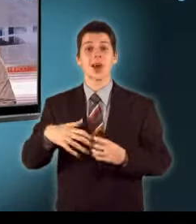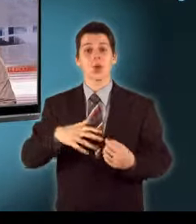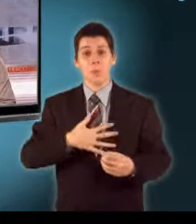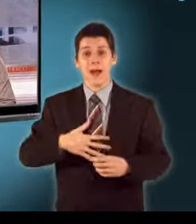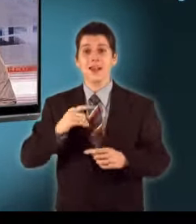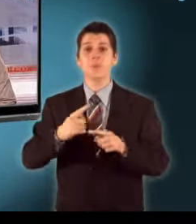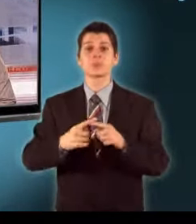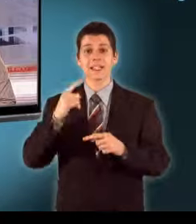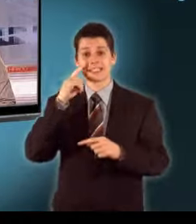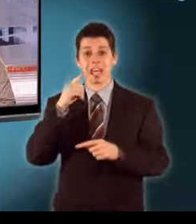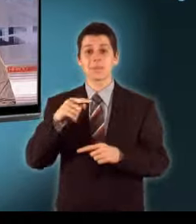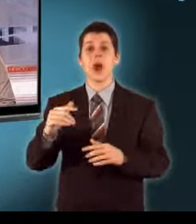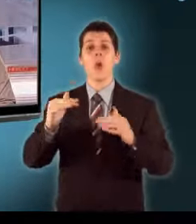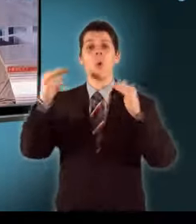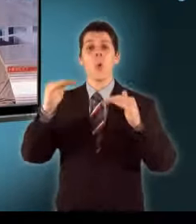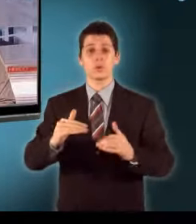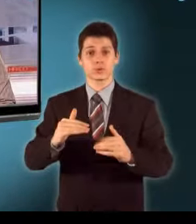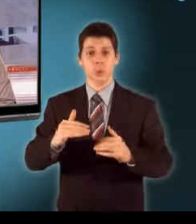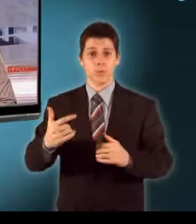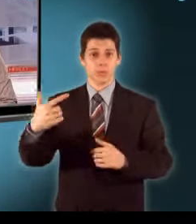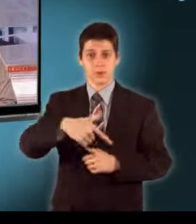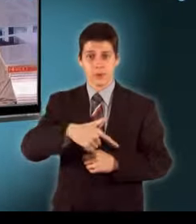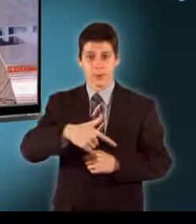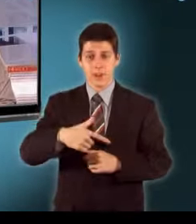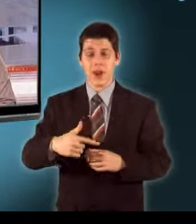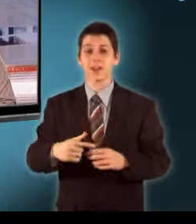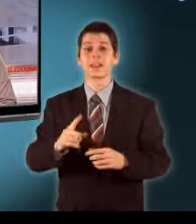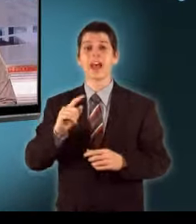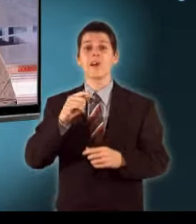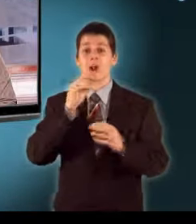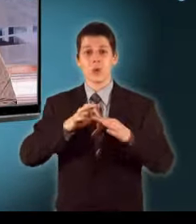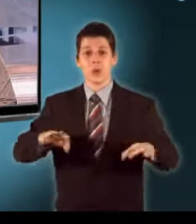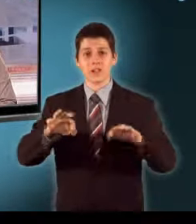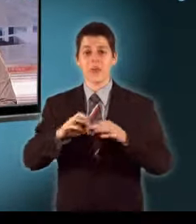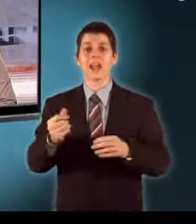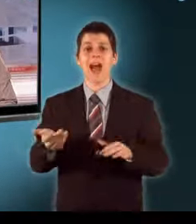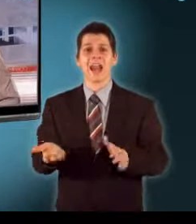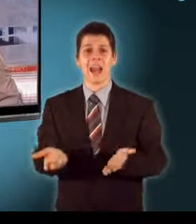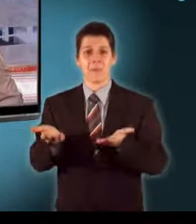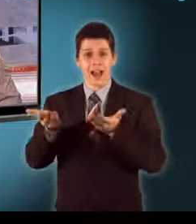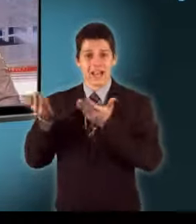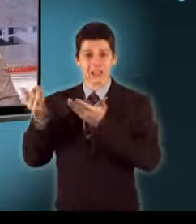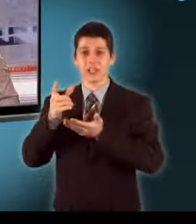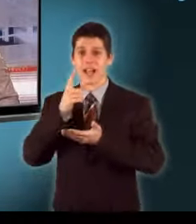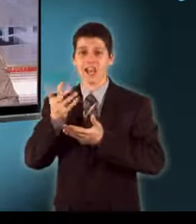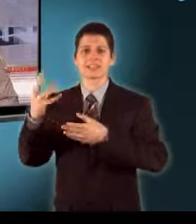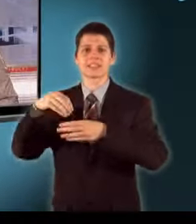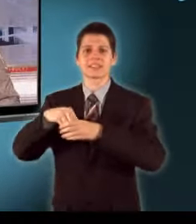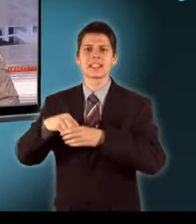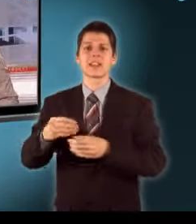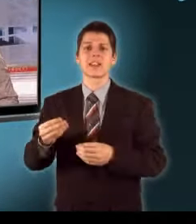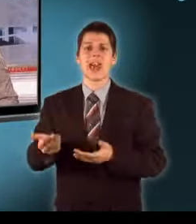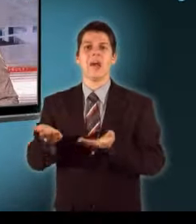Szerbiában is olcsóbb a benzin és a gázolaj, mint nálunk A hazai áramelkedés azonban hamarosan érezteti hatását, mert a szállítók